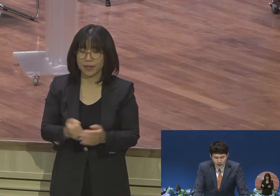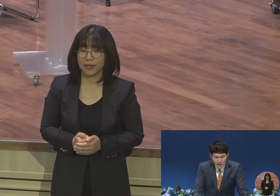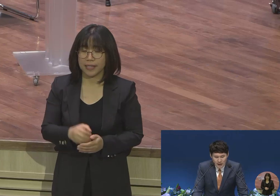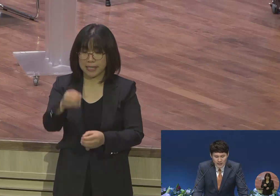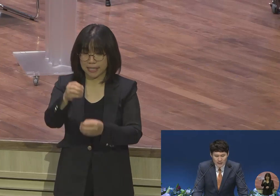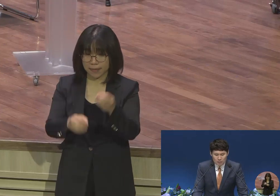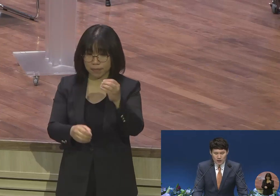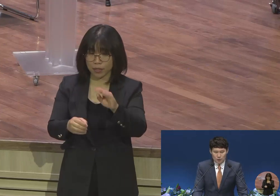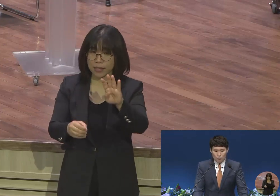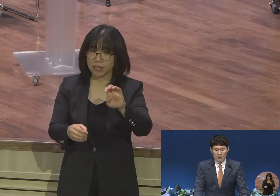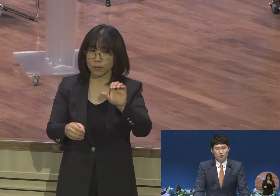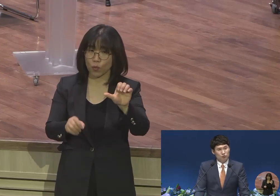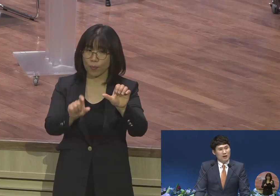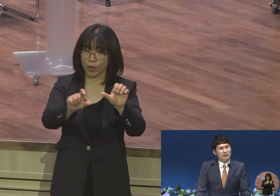하나님께 소망을 두라